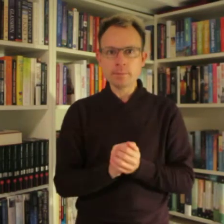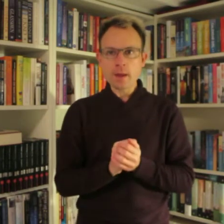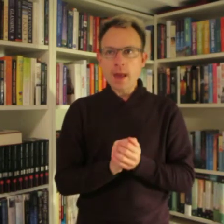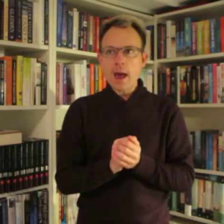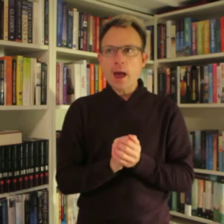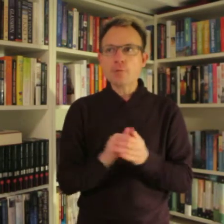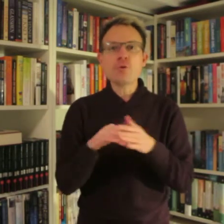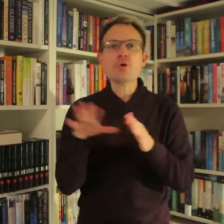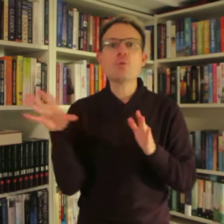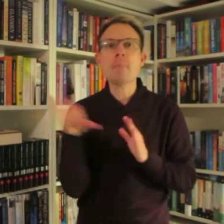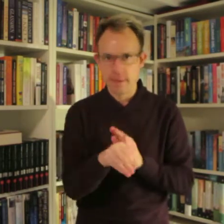at du føler, du er med.